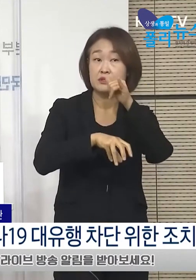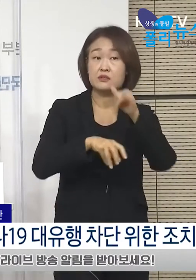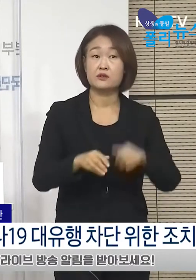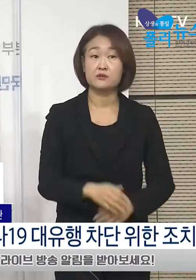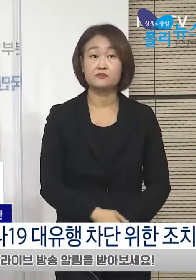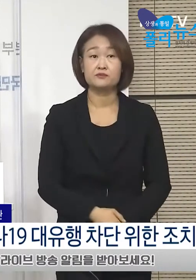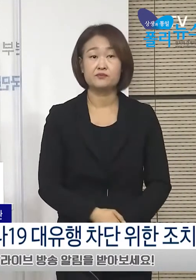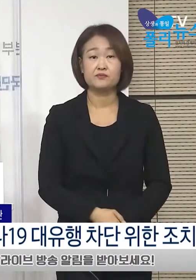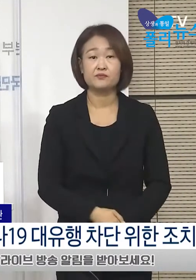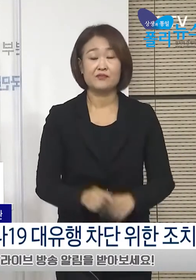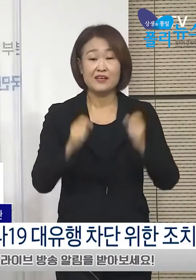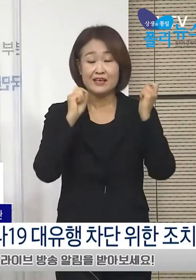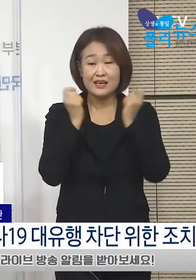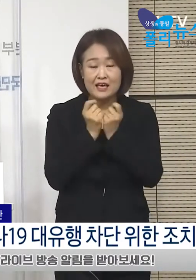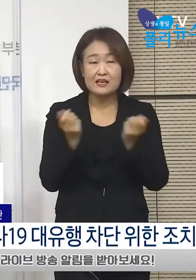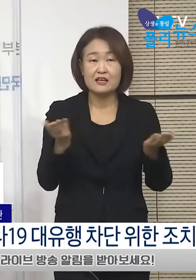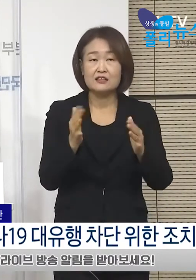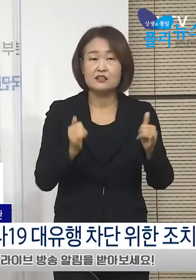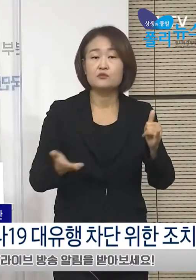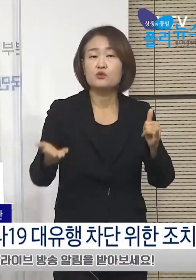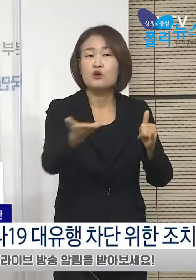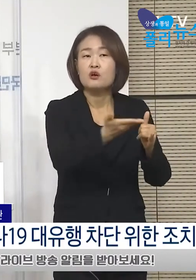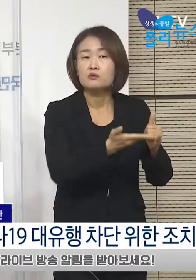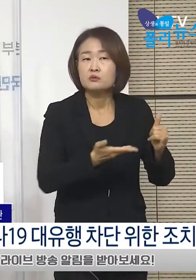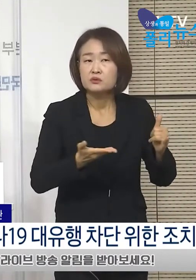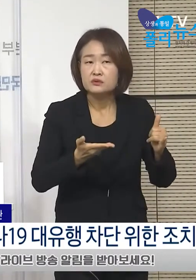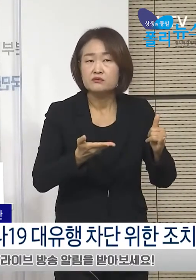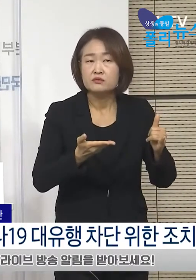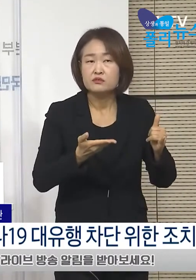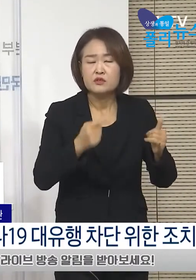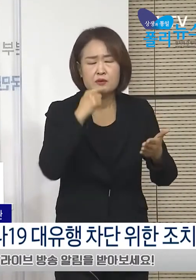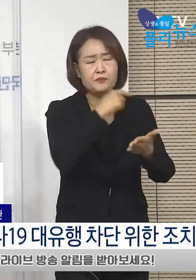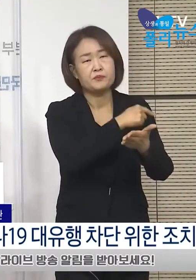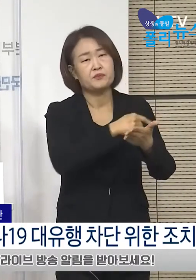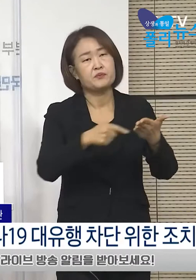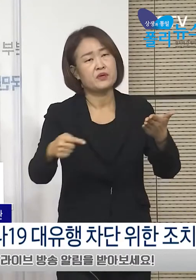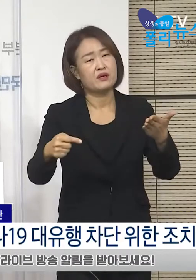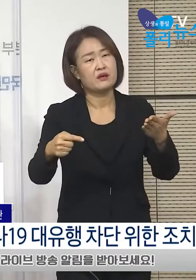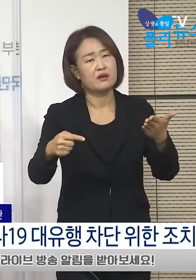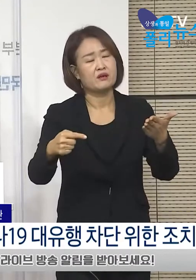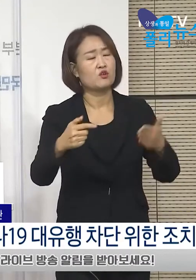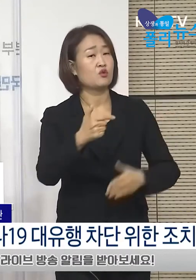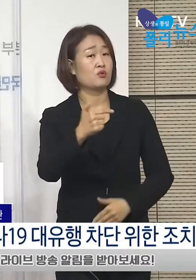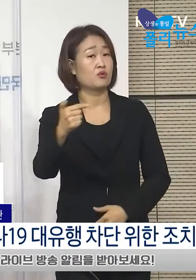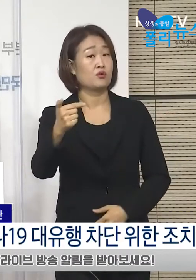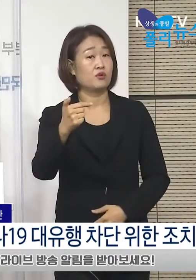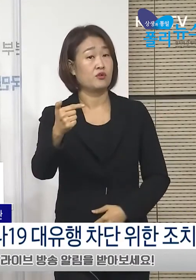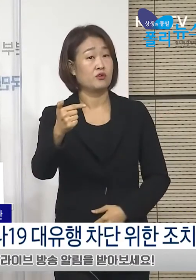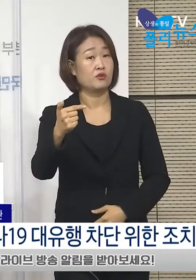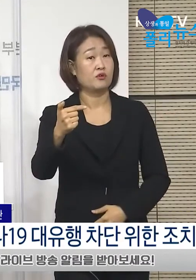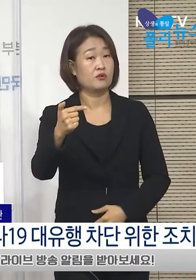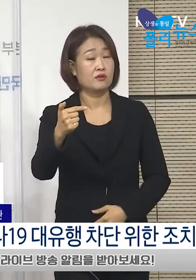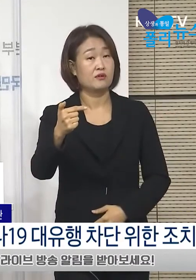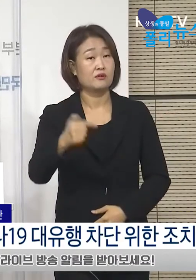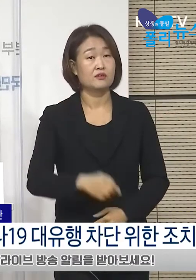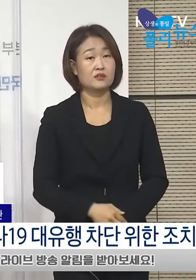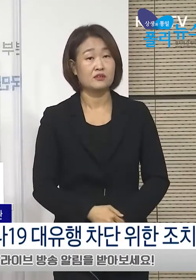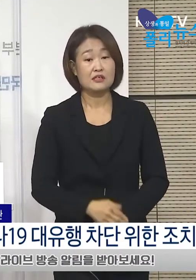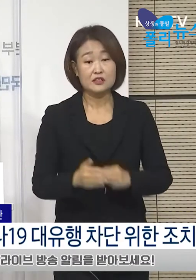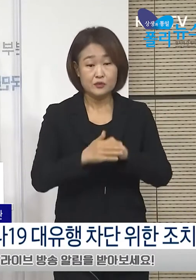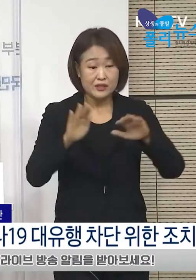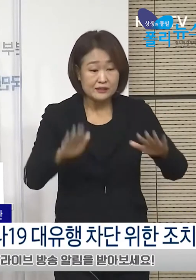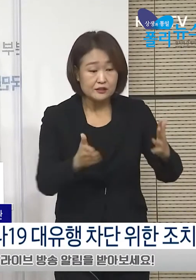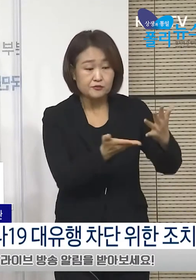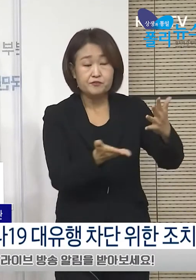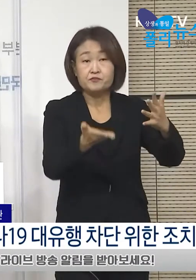자영업자들을 비롯해 서민 경제에 어려움을 초래할 수밖에 없기에 지금 1.5단계 수준에서